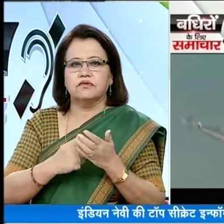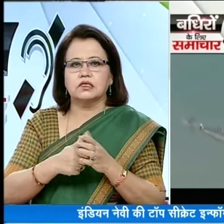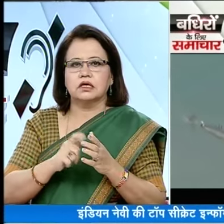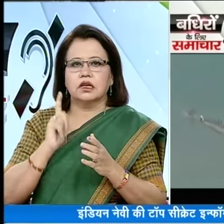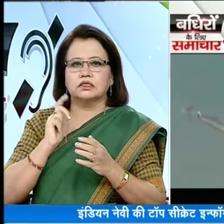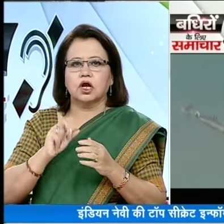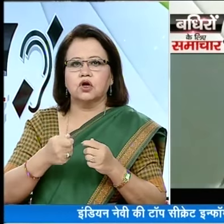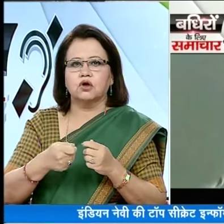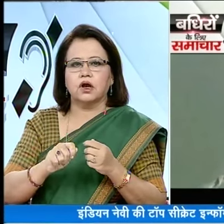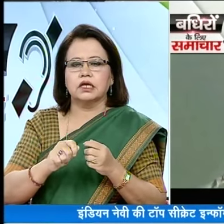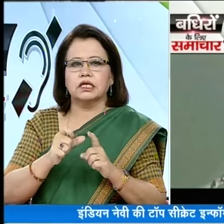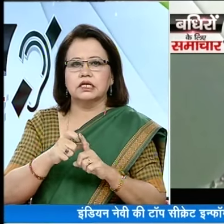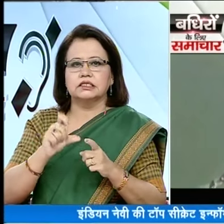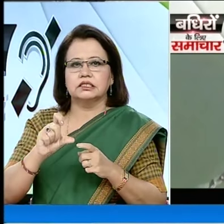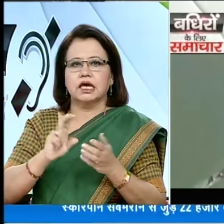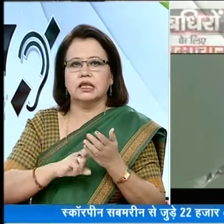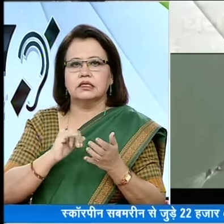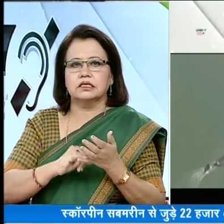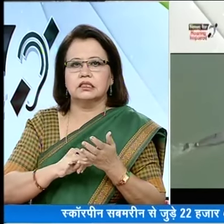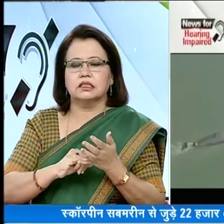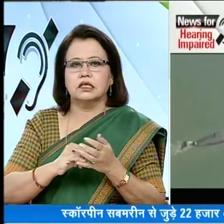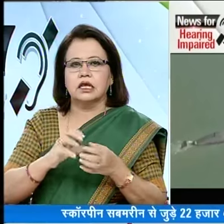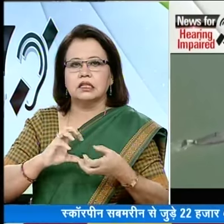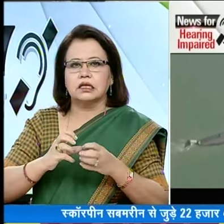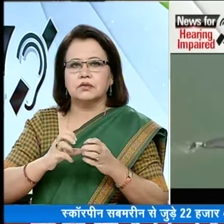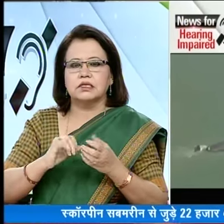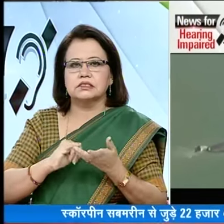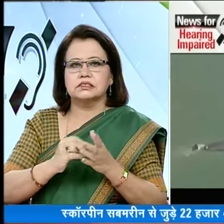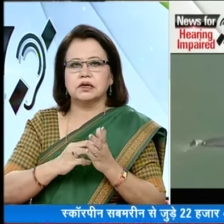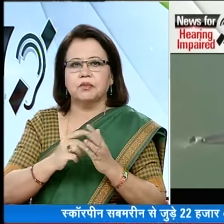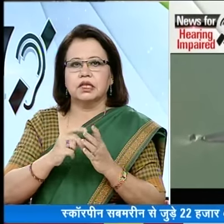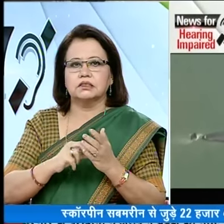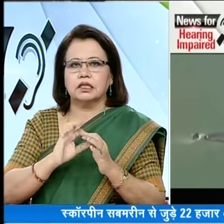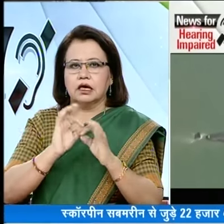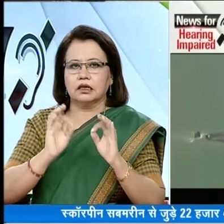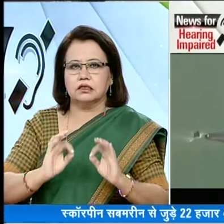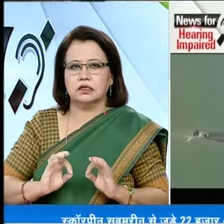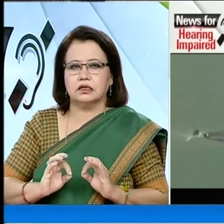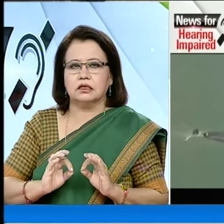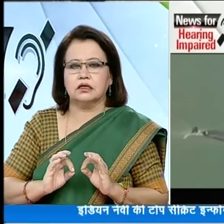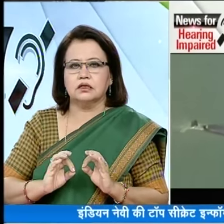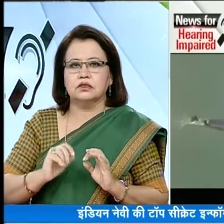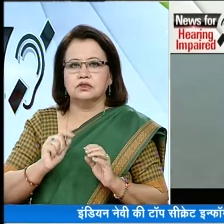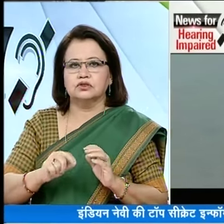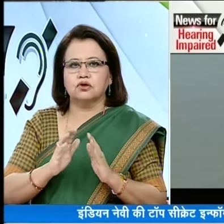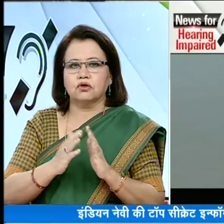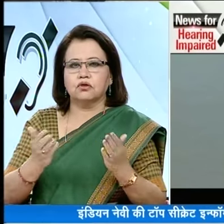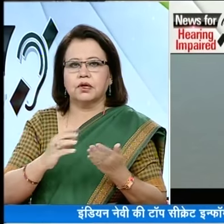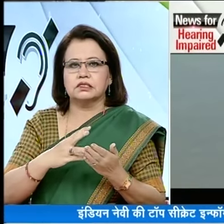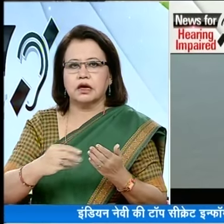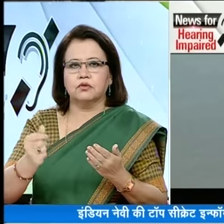फ्रांस के रक्षा contractor DCNS की तकनीक पर इन submarines को तयार गिया जा रहा था